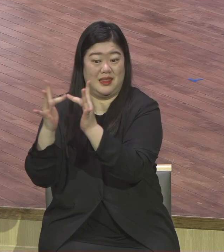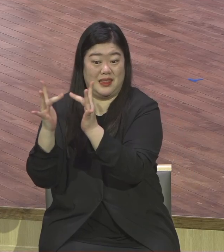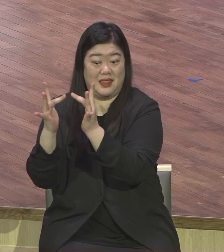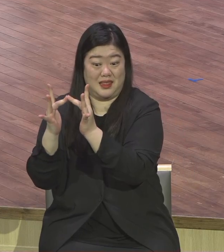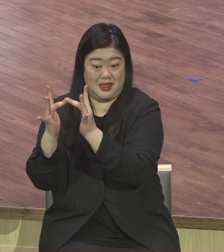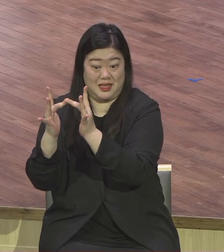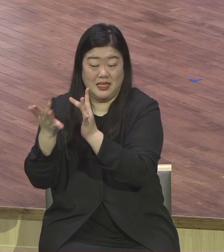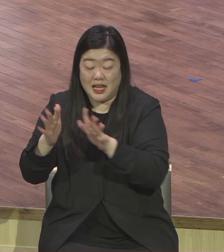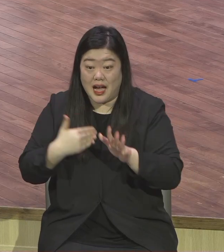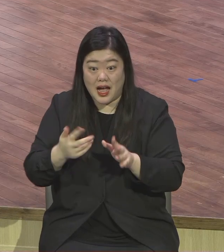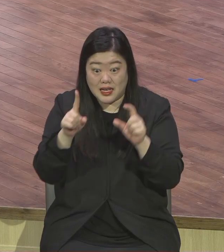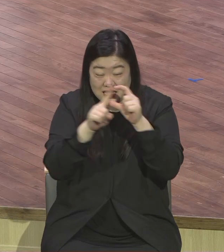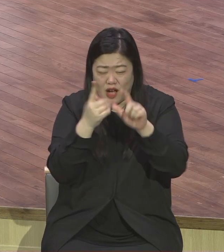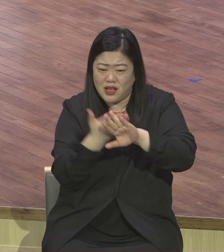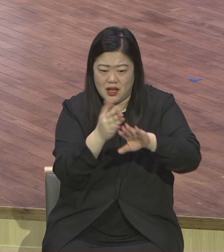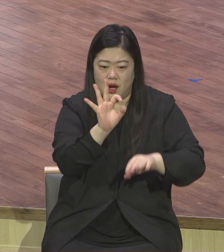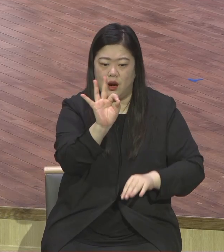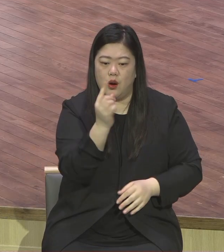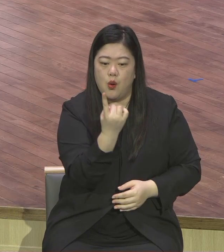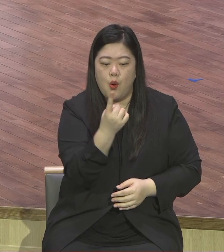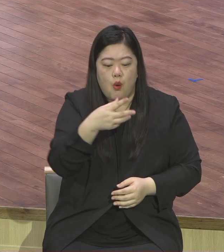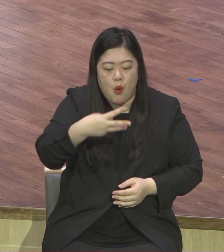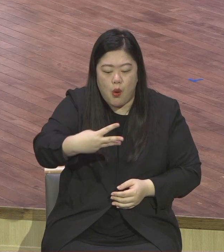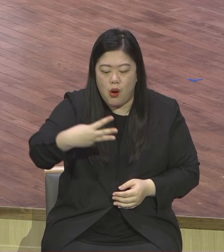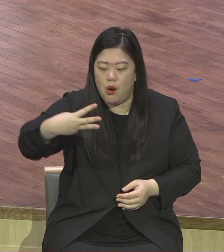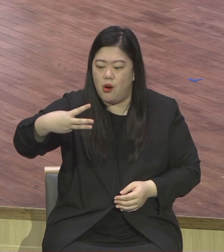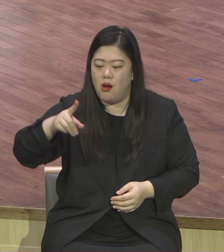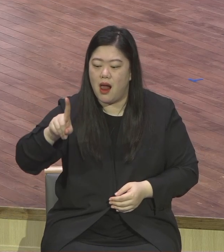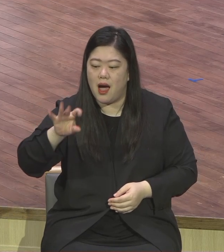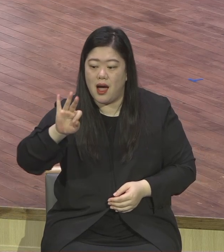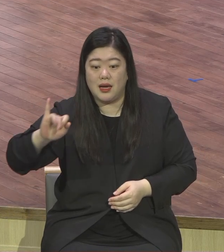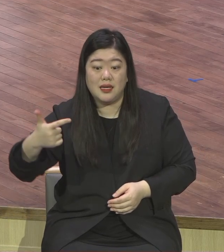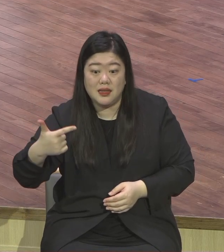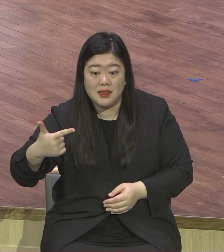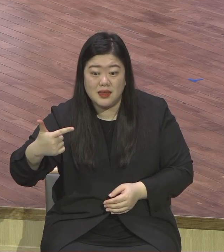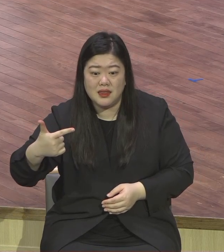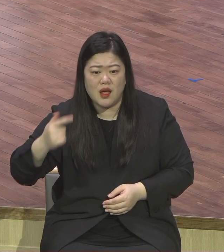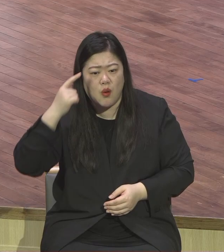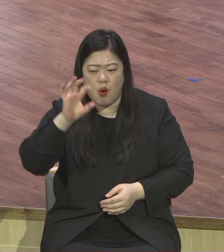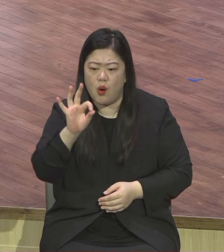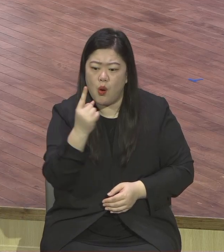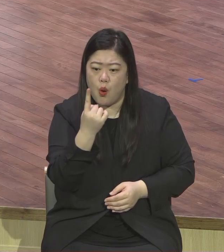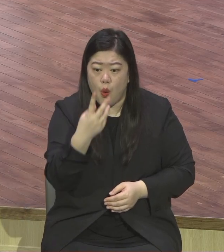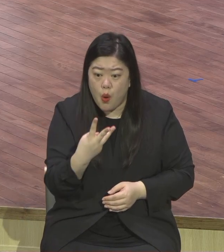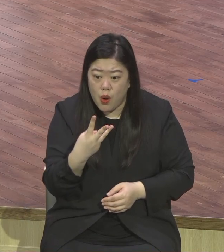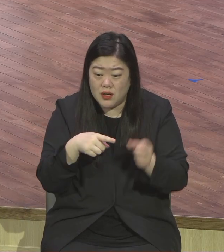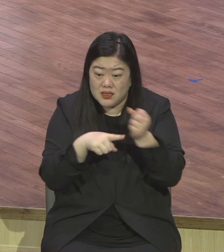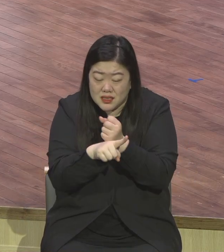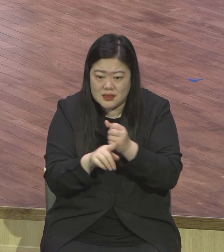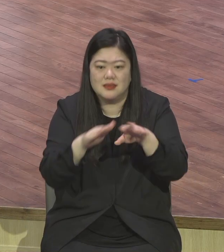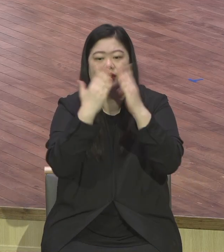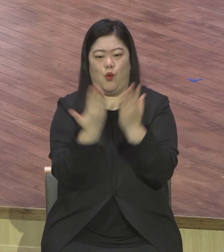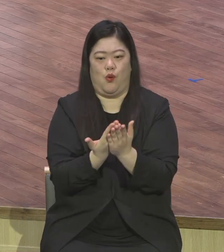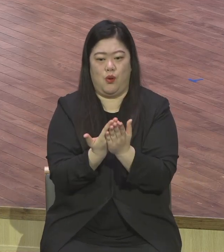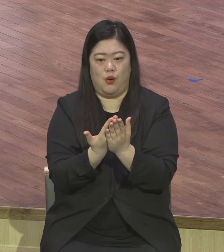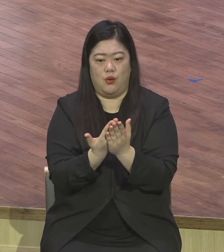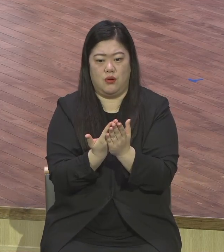유튜브 활용해서 온라인 초청을 동시에 진행한다. 이미 전도 대상자를 다 그렇게 선정하고 있고 새생명